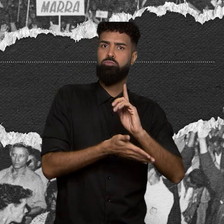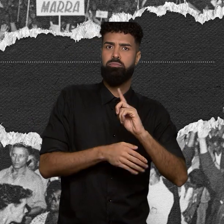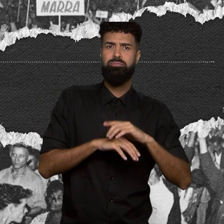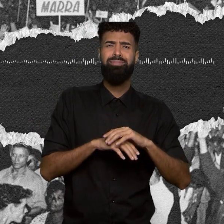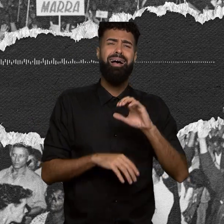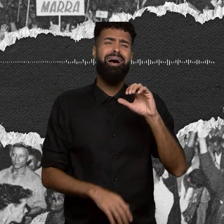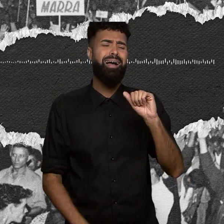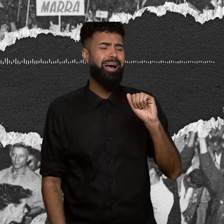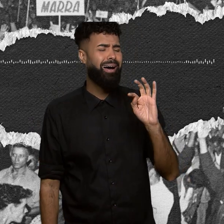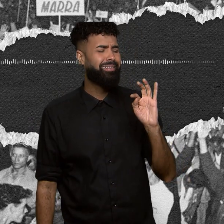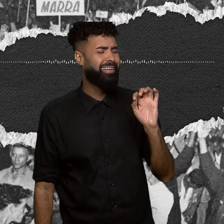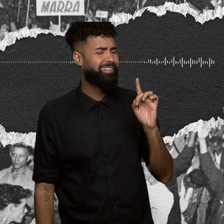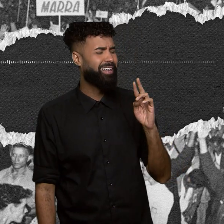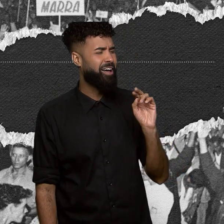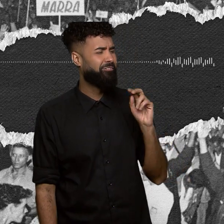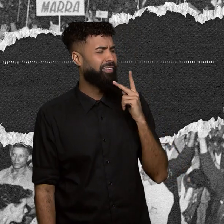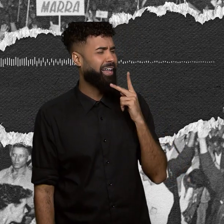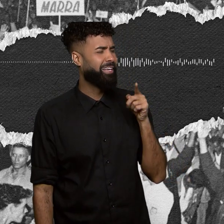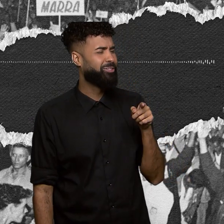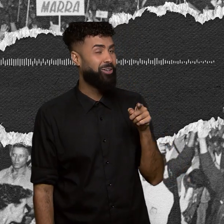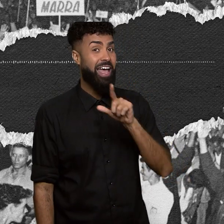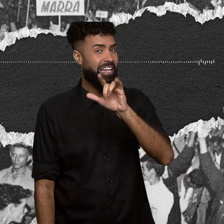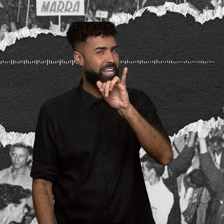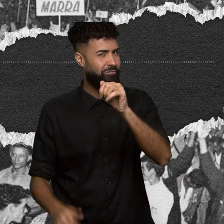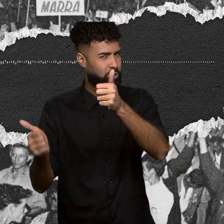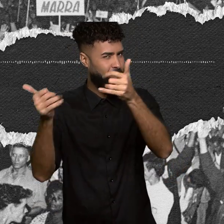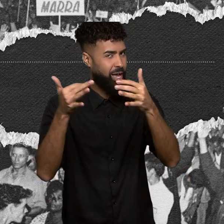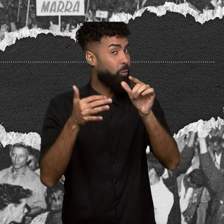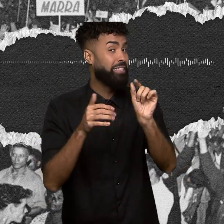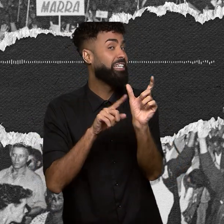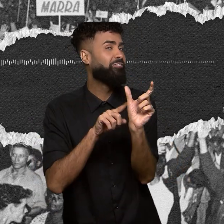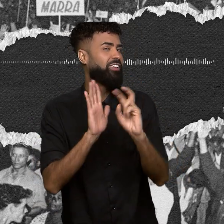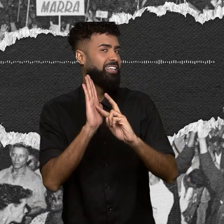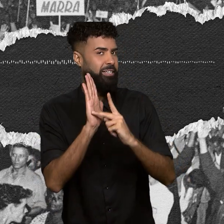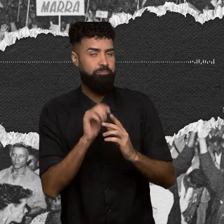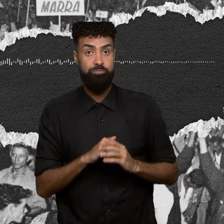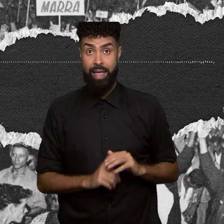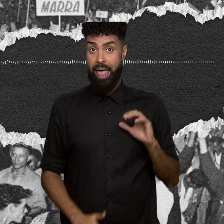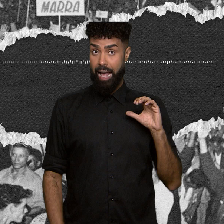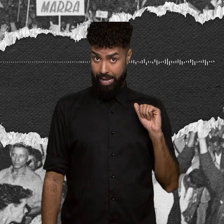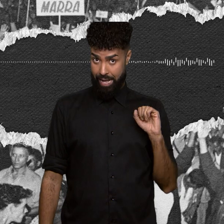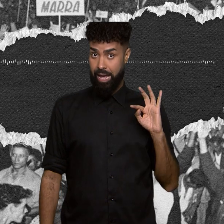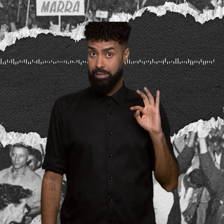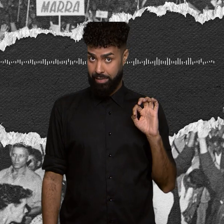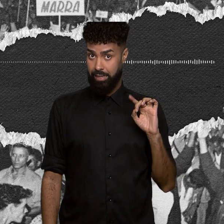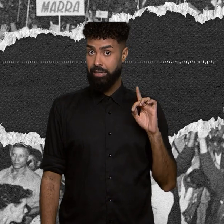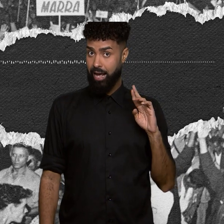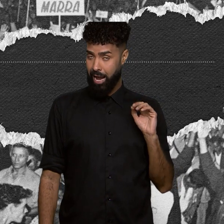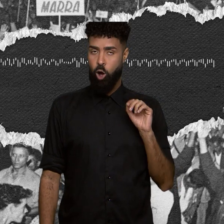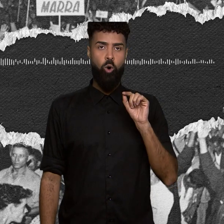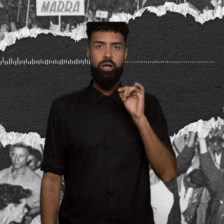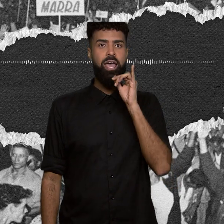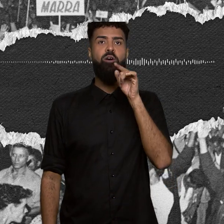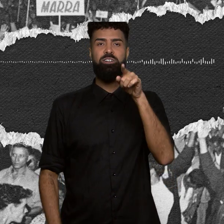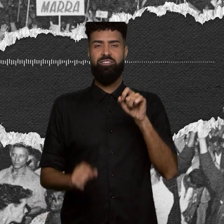cátedra? Lia Faria ajuda a explicar. Porque o que era a cátedra? Você fazia um concurso para catedrático e era